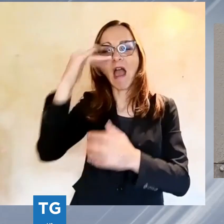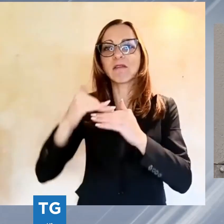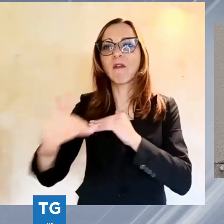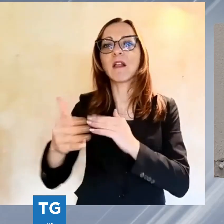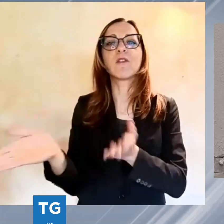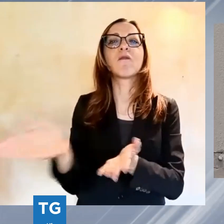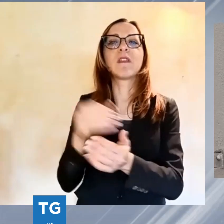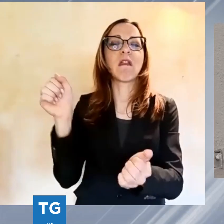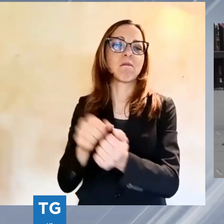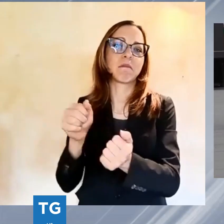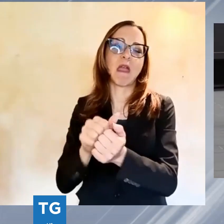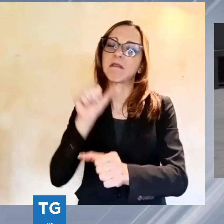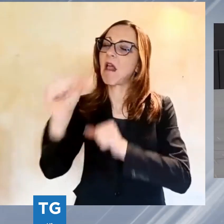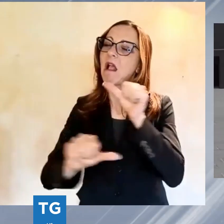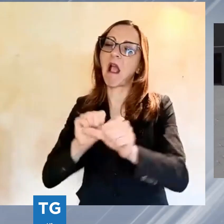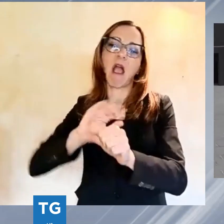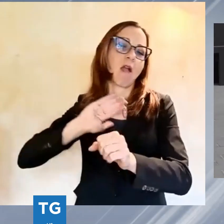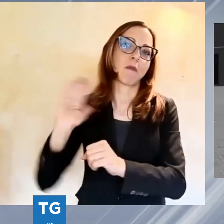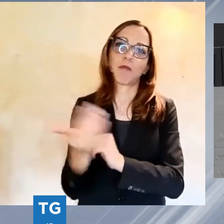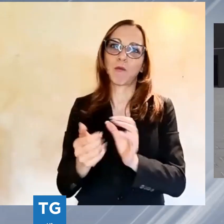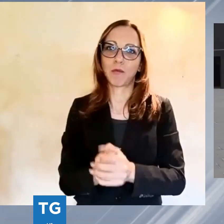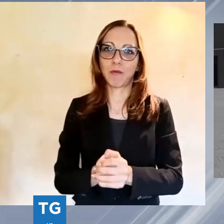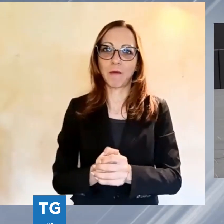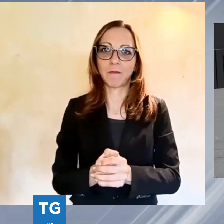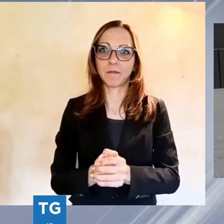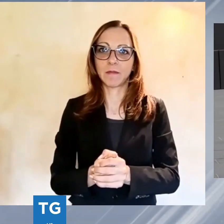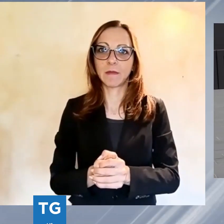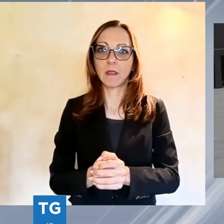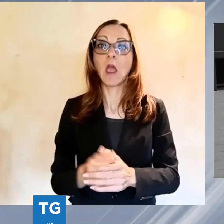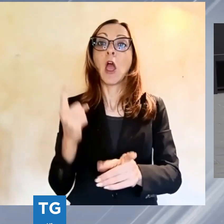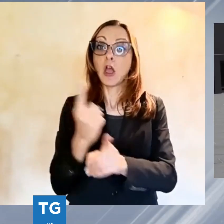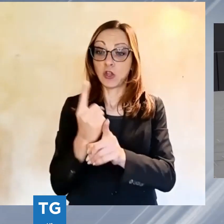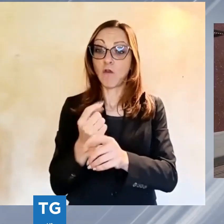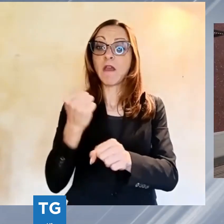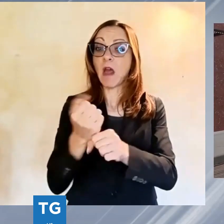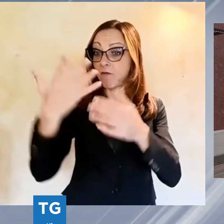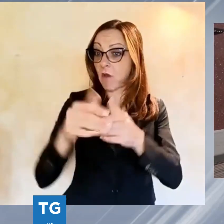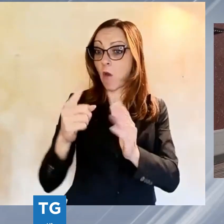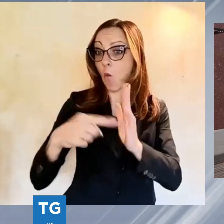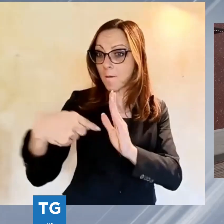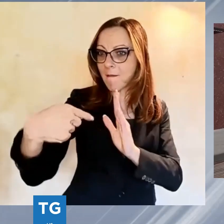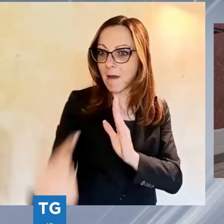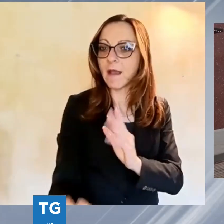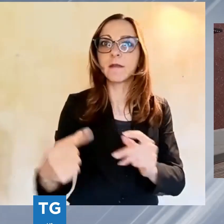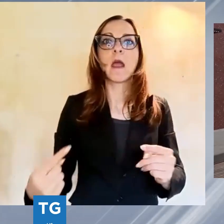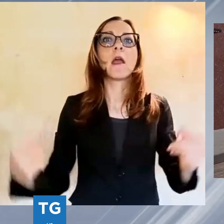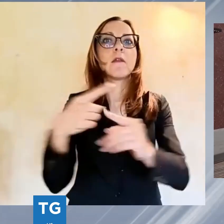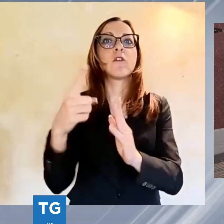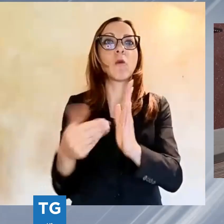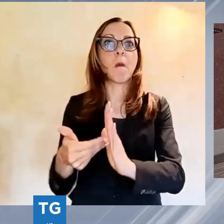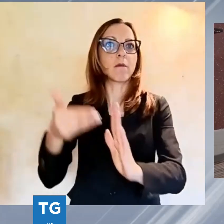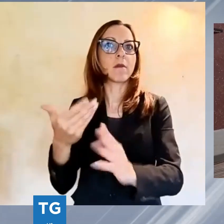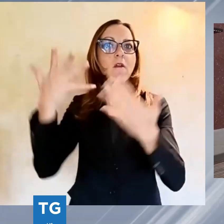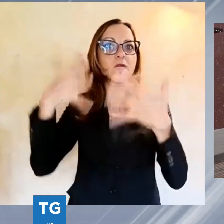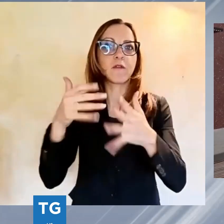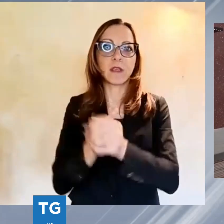Le opere consegnate con un mese di anticipo sulla tabella dei lavori hanno interessato, nello specifico, via Carducci